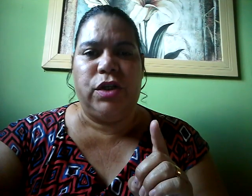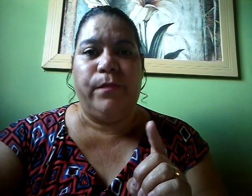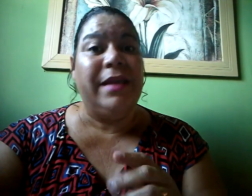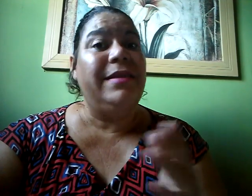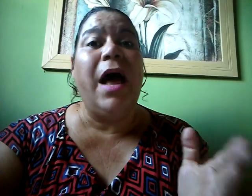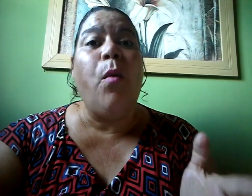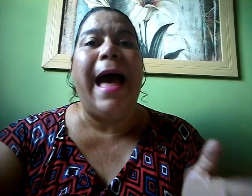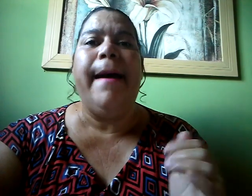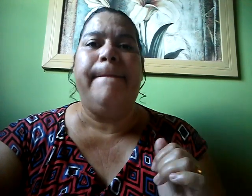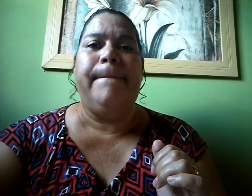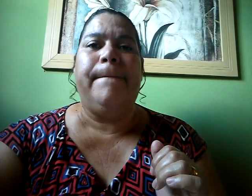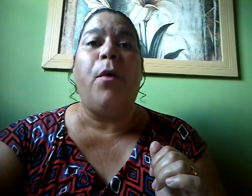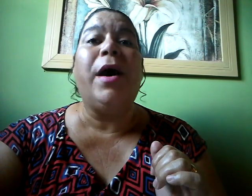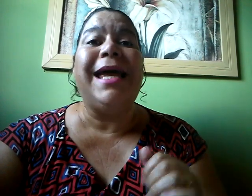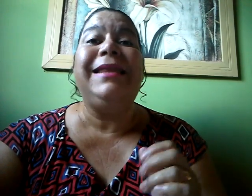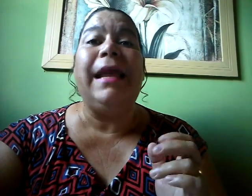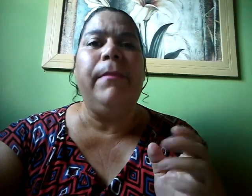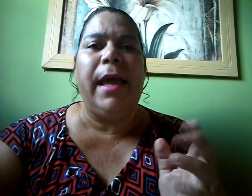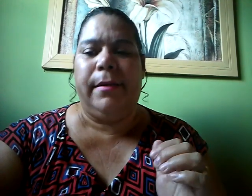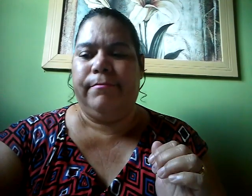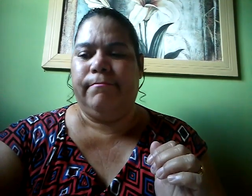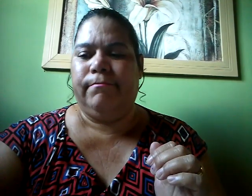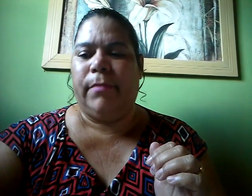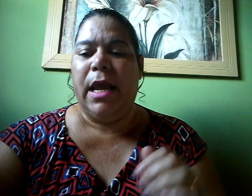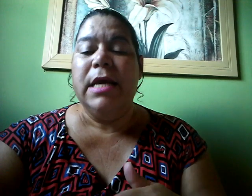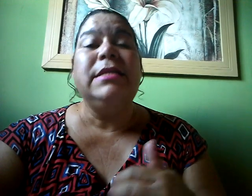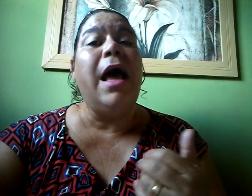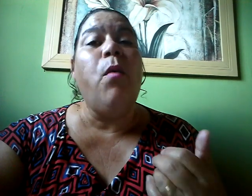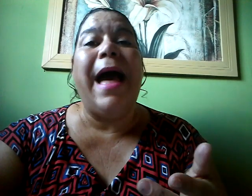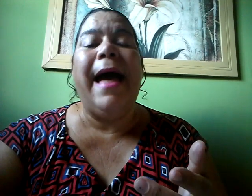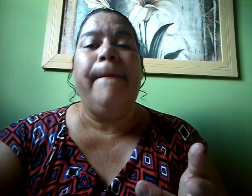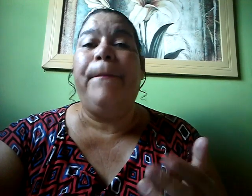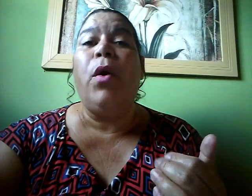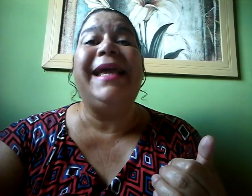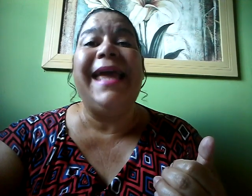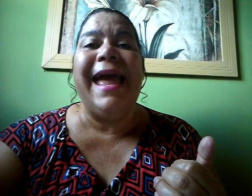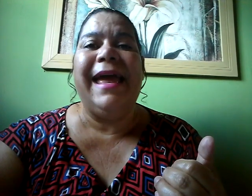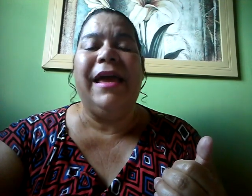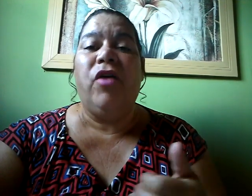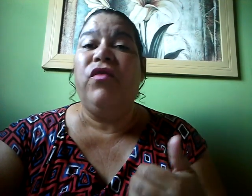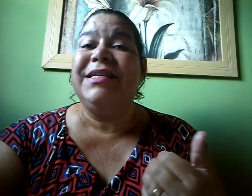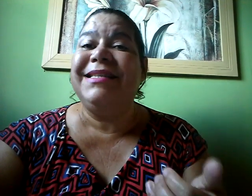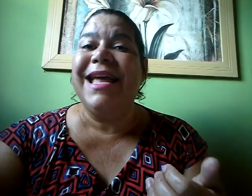Não há por que temer Não há por que você